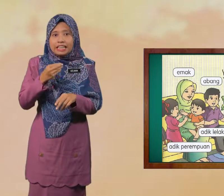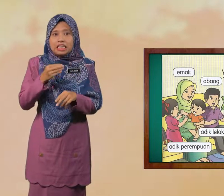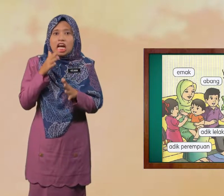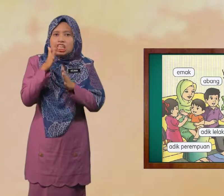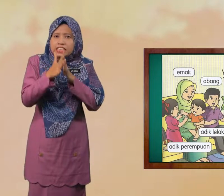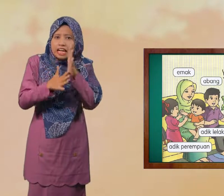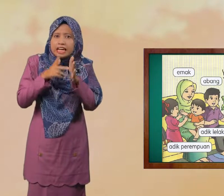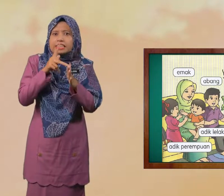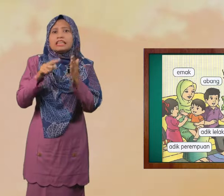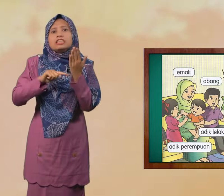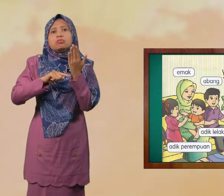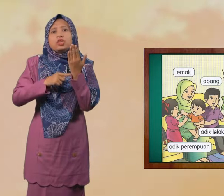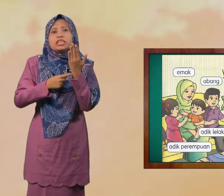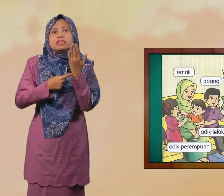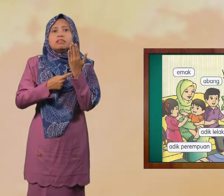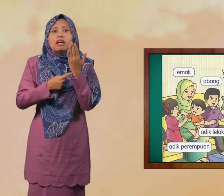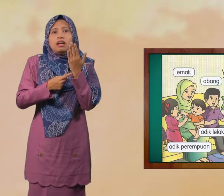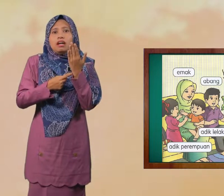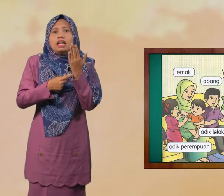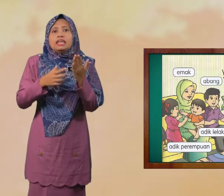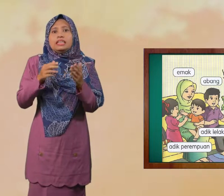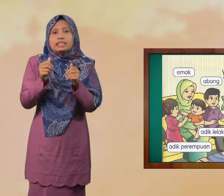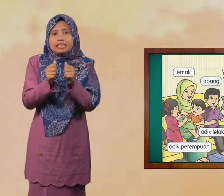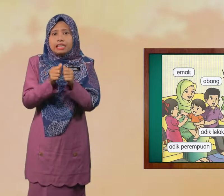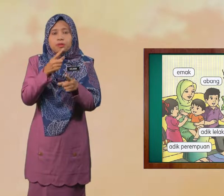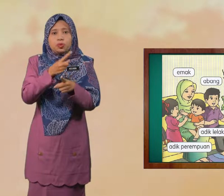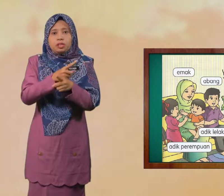Isyaratkan Semula Dengan Betul